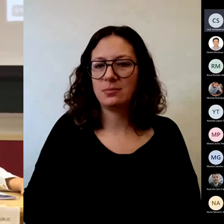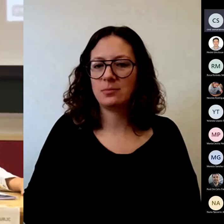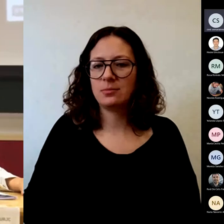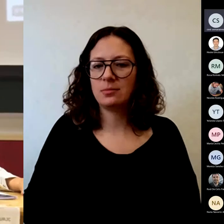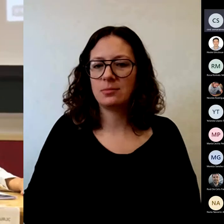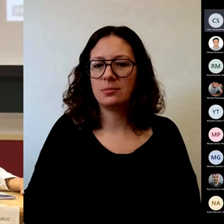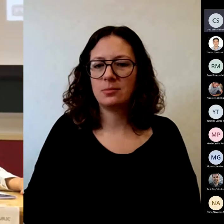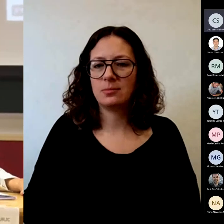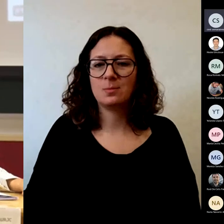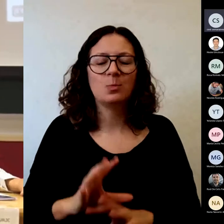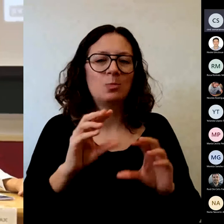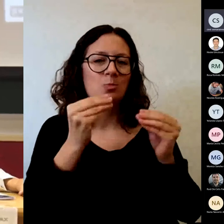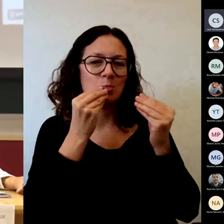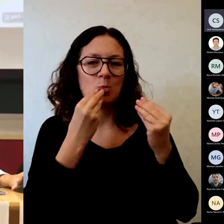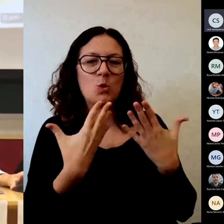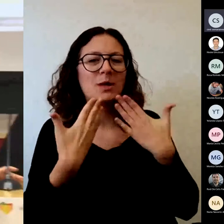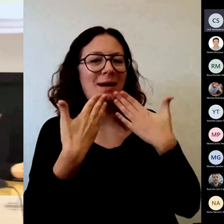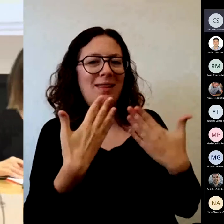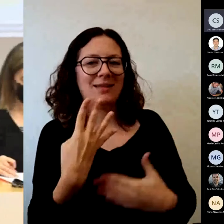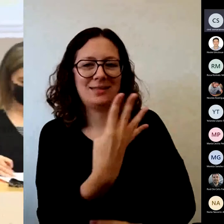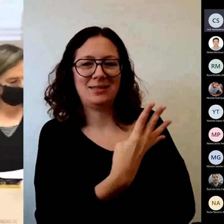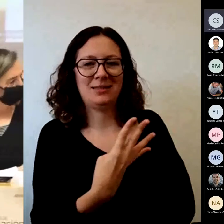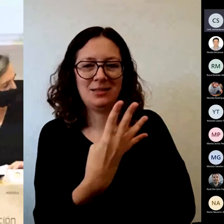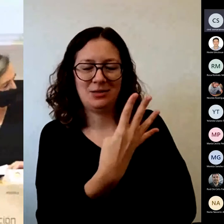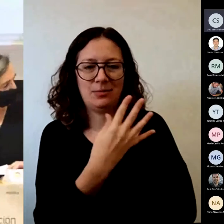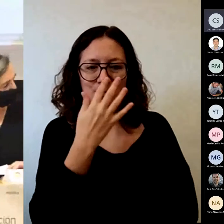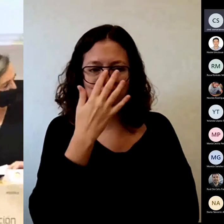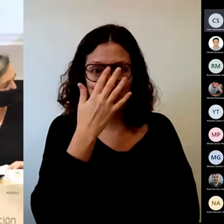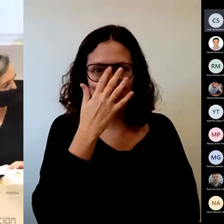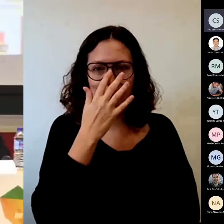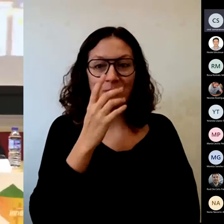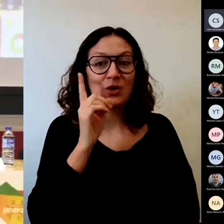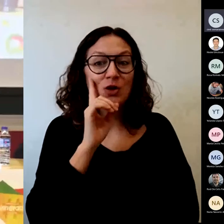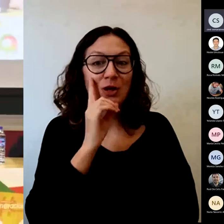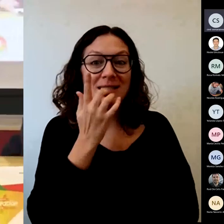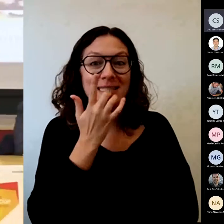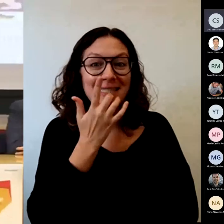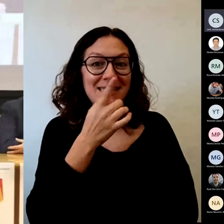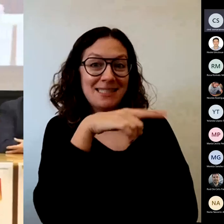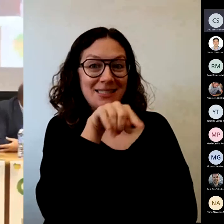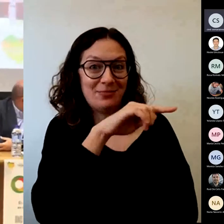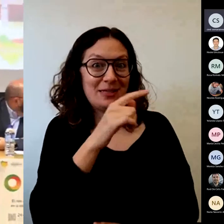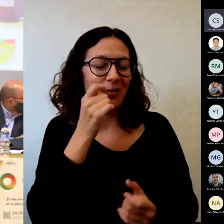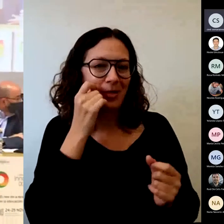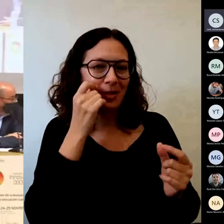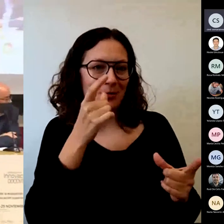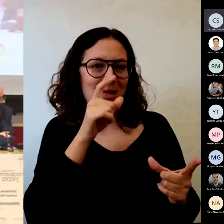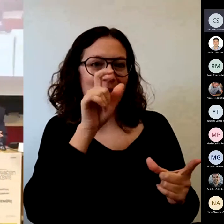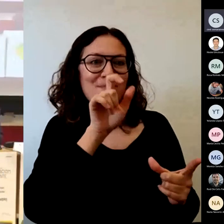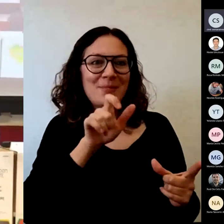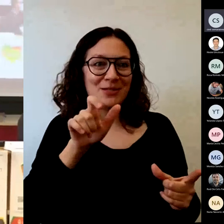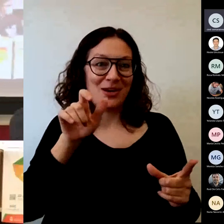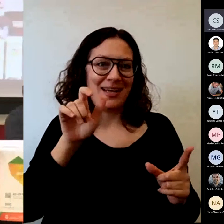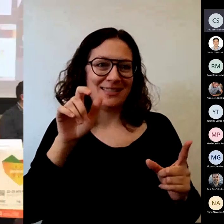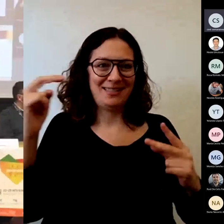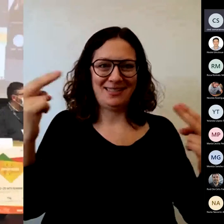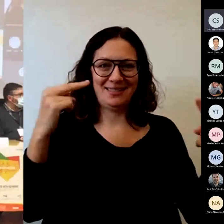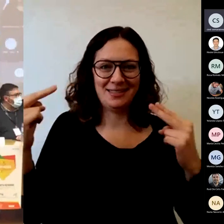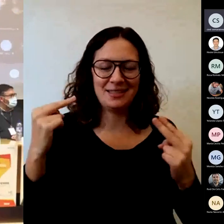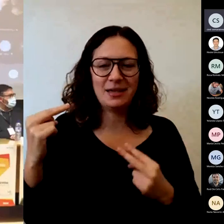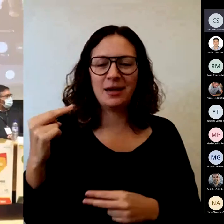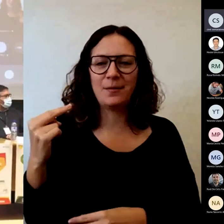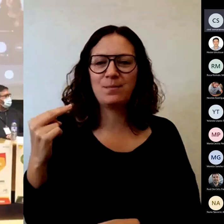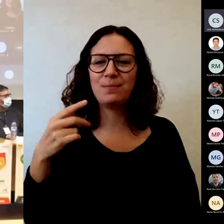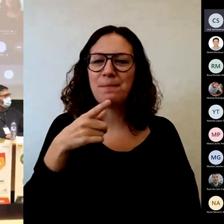muy bien gracias a los cuatro y bueno no sé si os habéis dado cuenta de que estáis escuchando también que aparte de iros